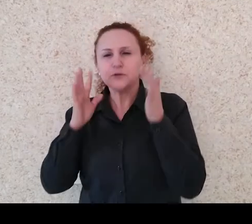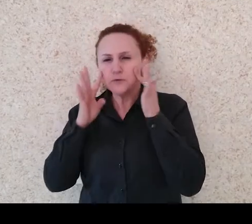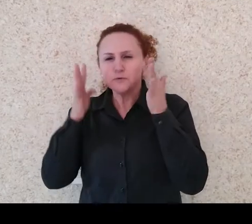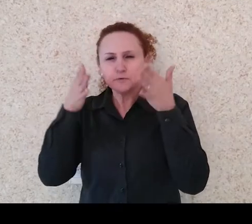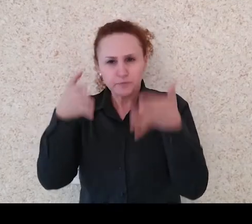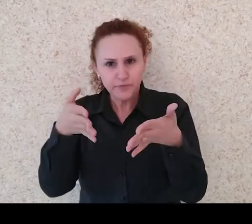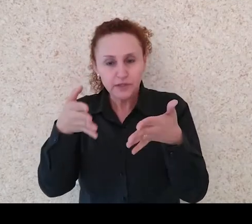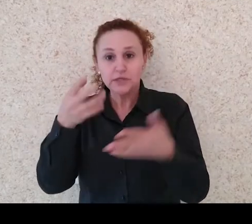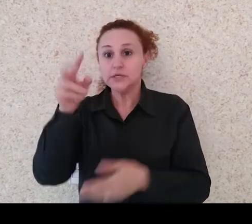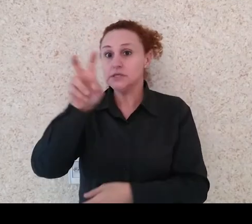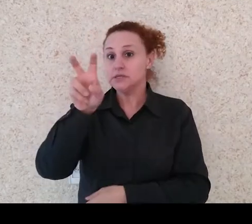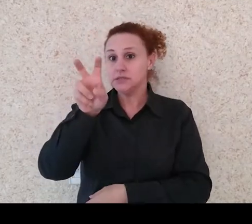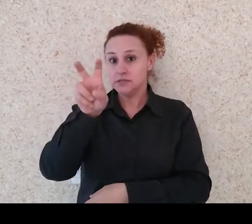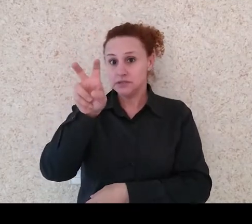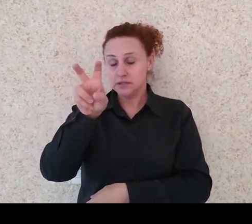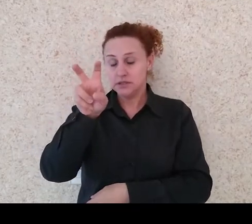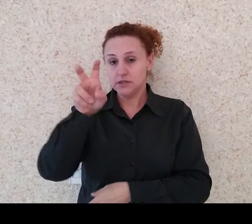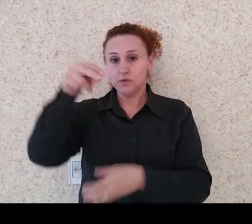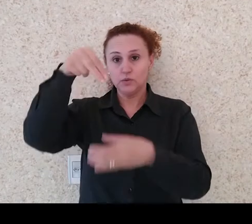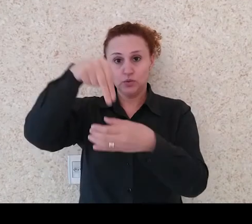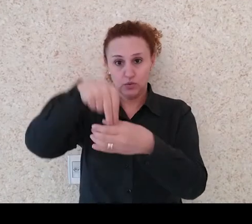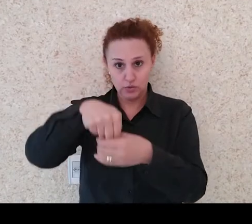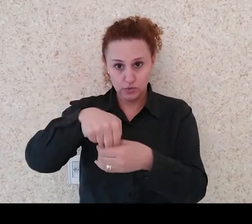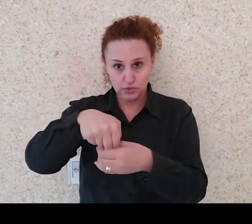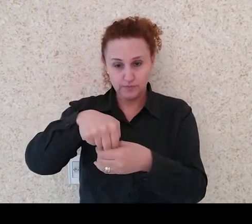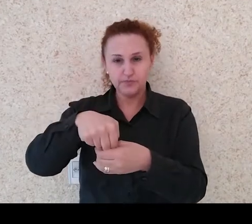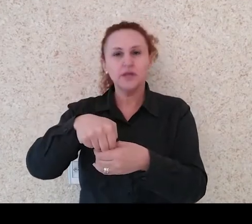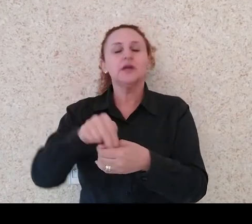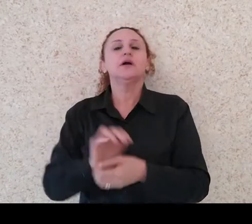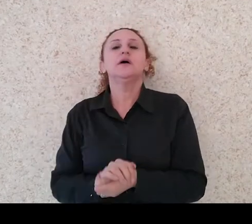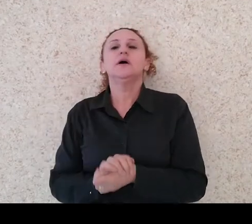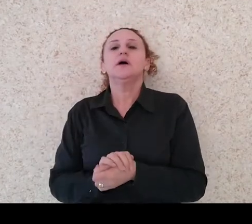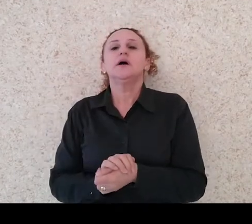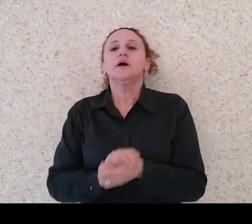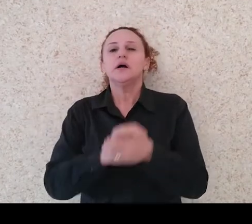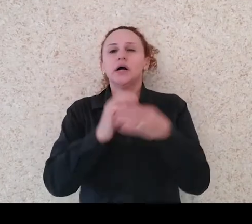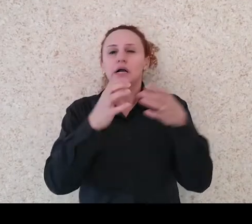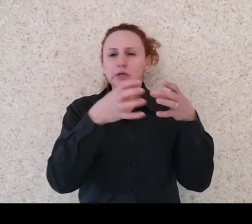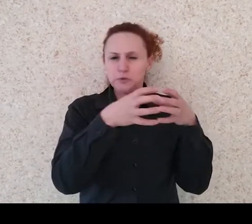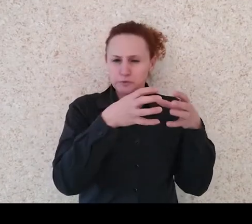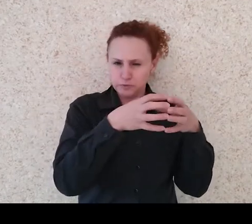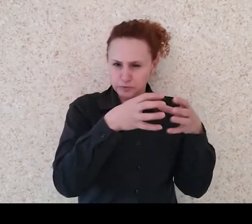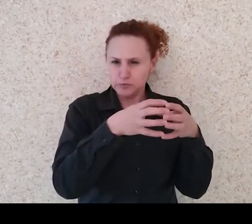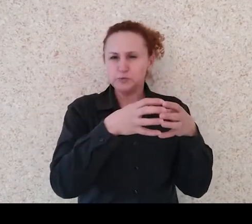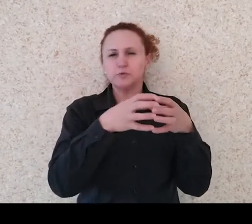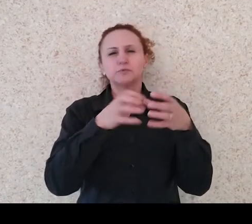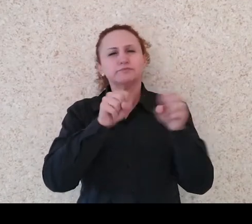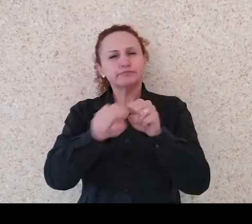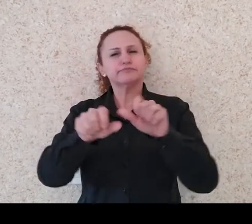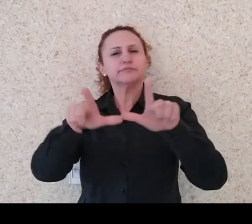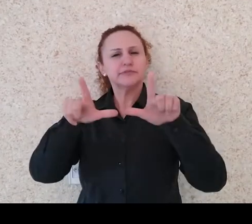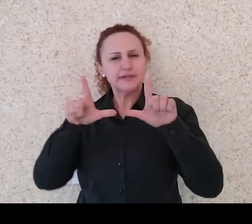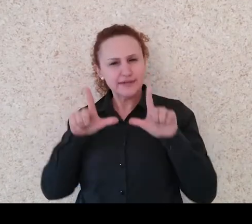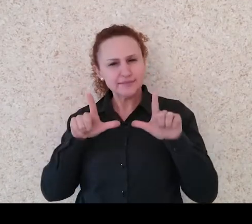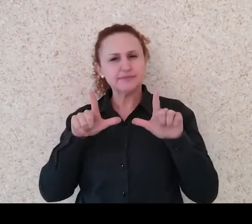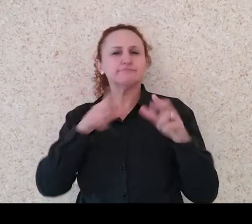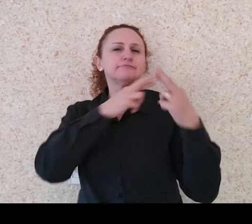núcleos. São eles. O núcleo de capacitação de profissionais de educação de surdos, que trabalha com formação, com